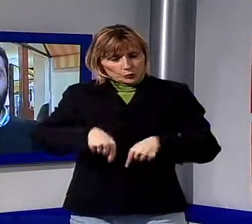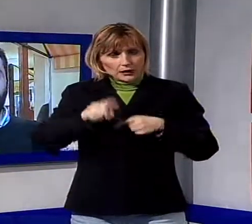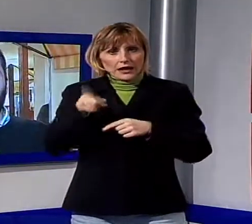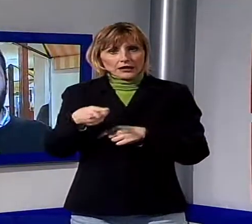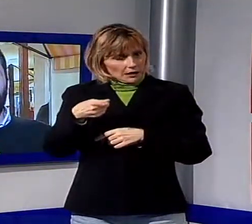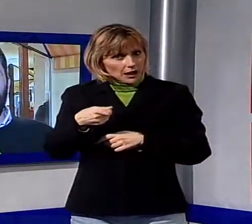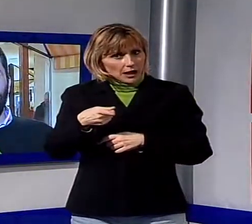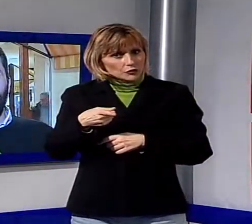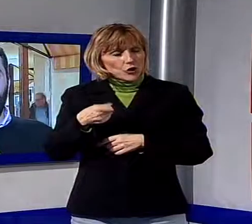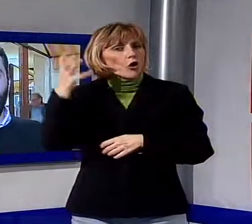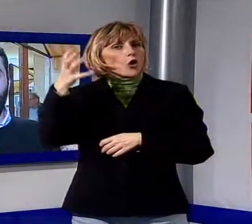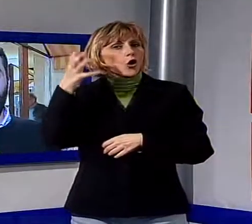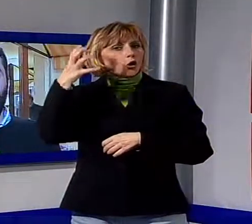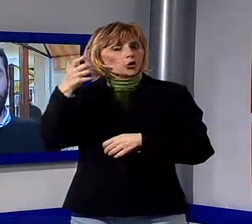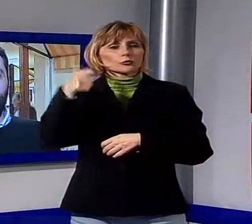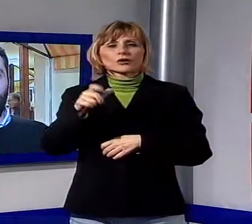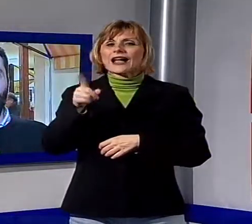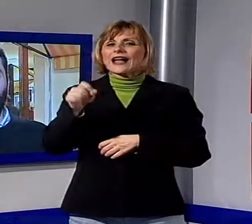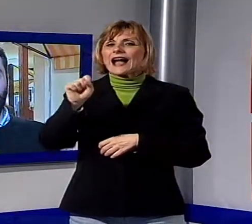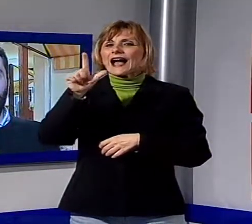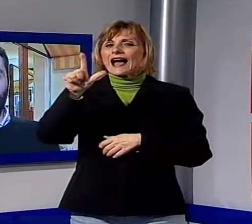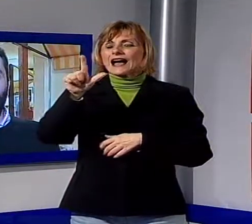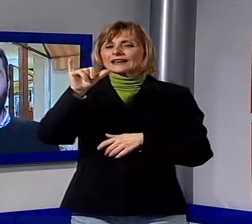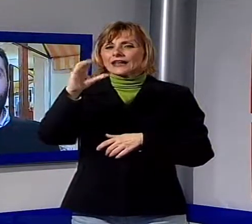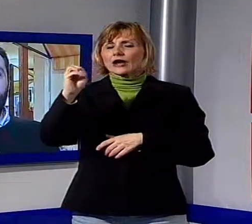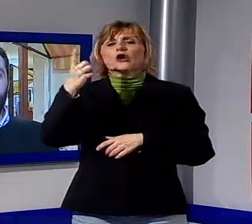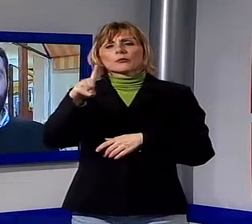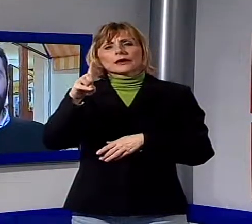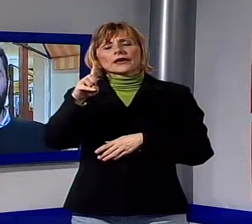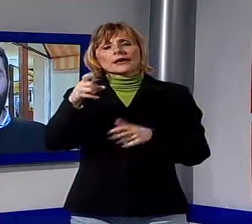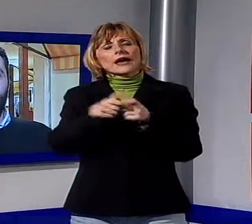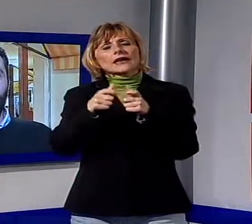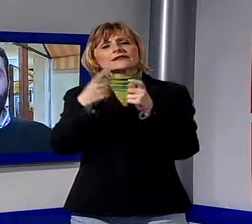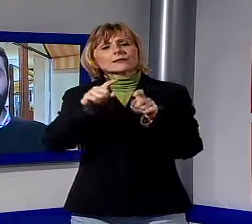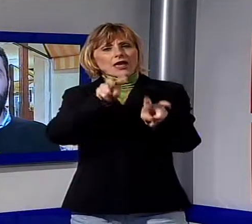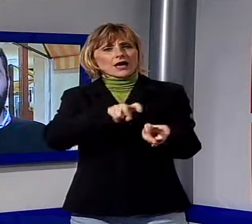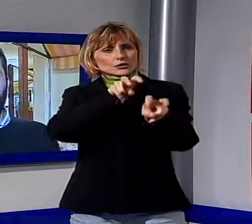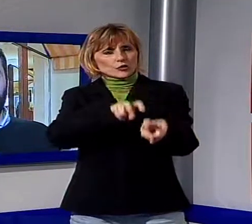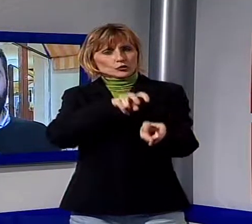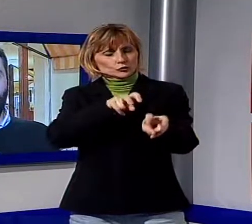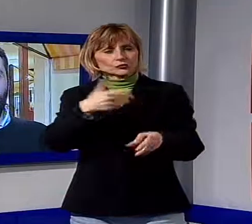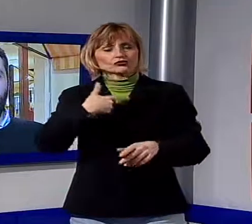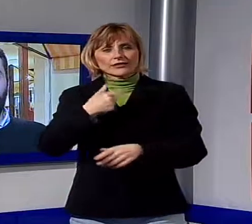storicamente è un paese volto all'agricoltura e ha la paternità di numerosi prodotti, come il faciolo figo,